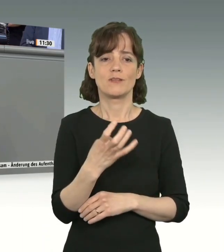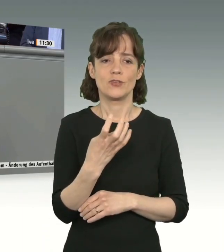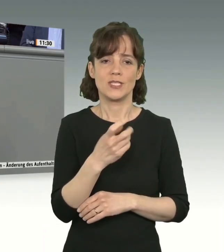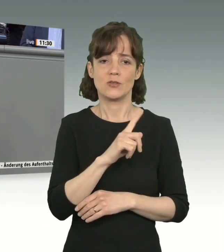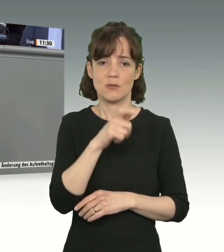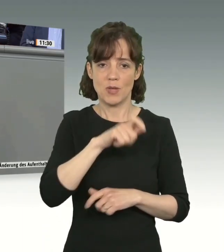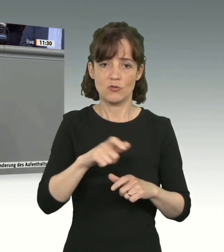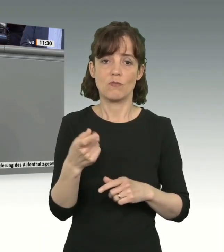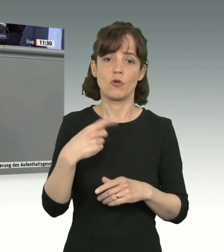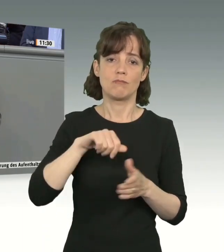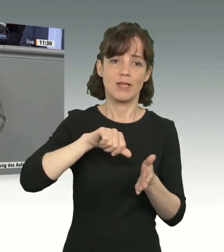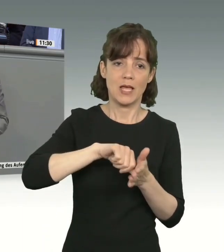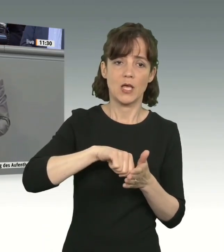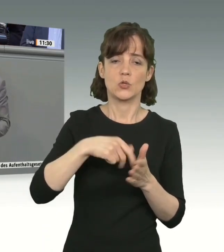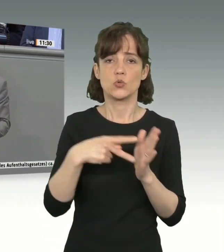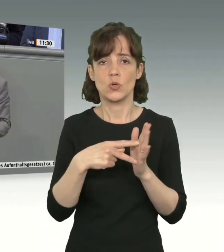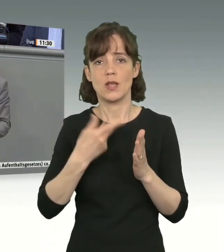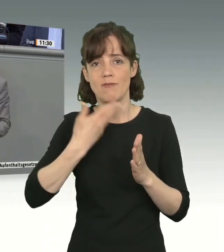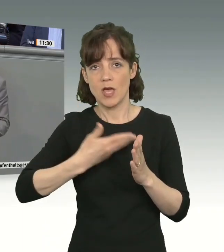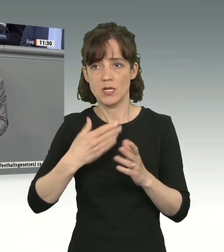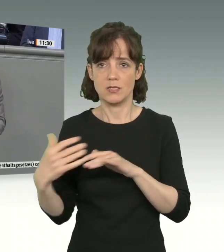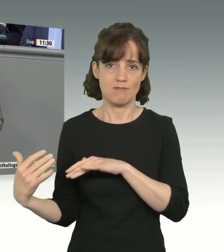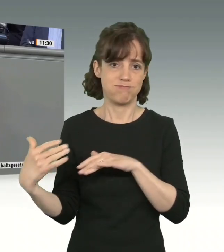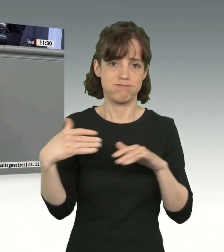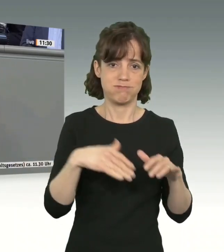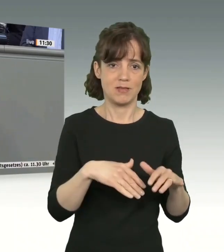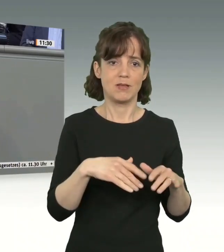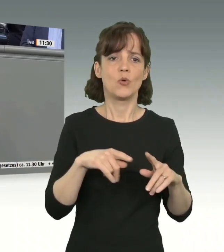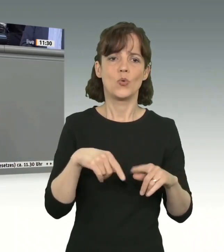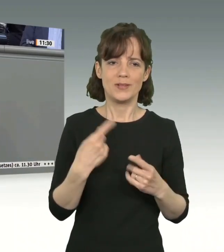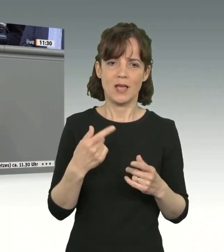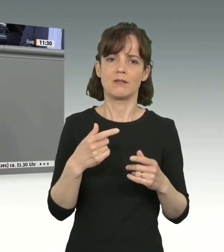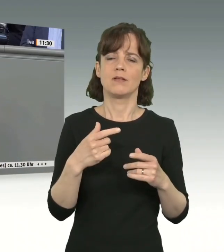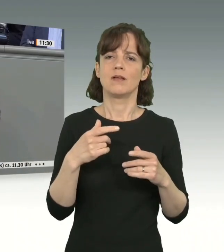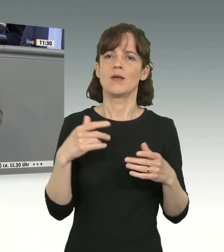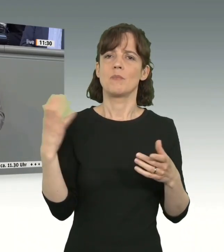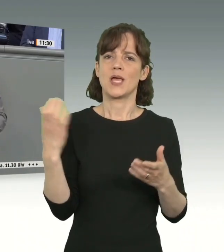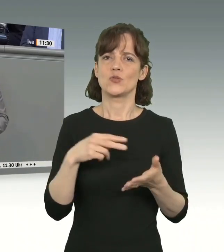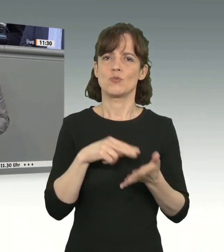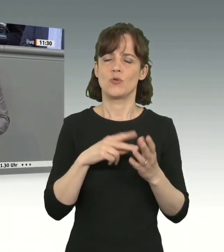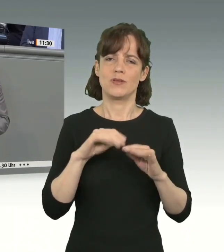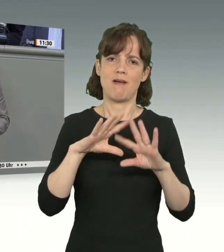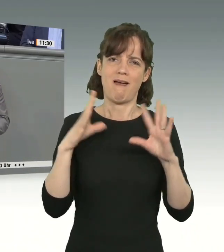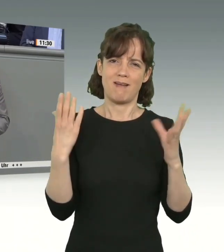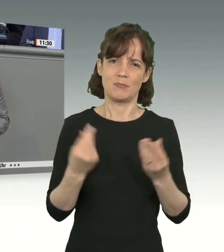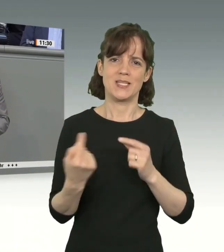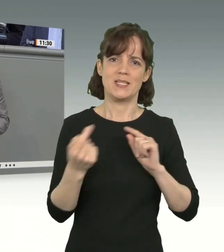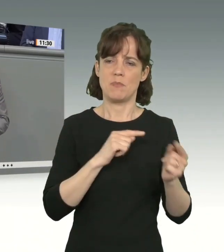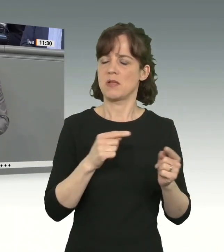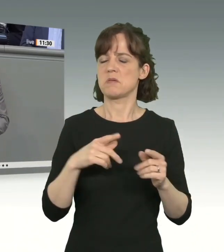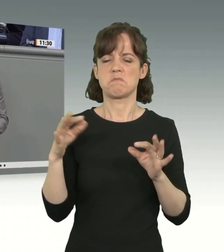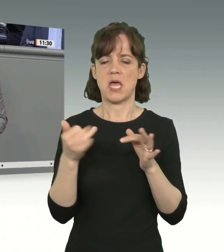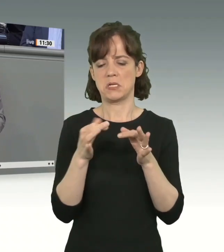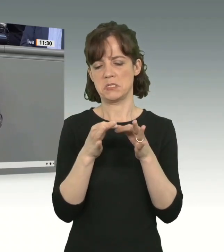aus Afghanistan kommen, glaubt, die gesamte Debatte der Migrationspolitik auf einen einzigen Satz aus einem 16-seitigen Beschluss der